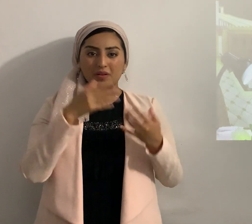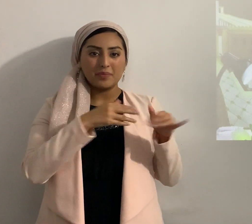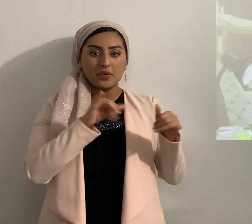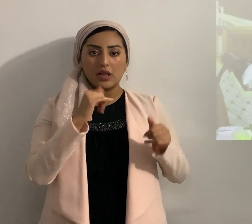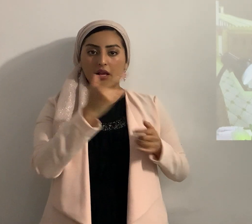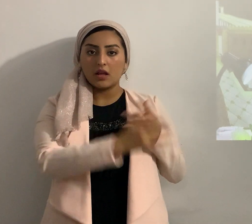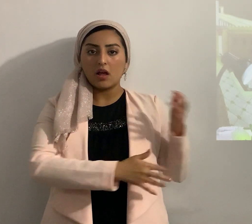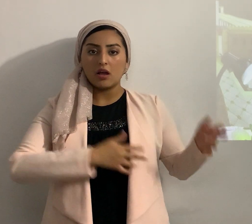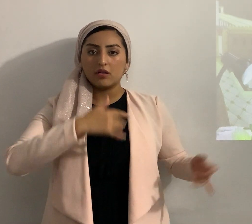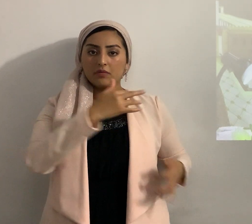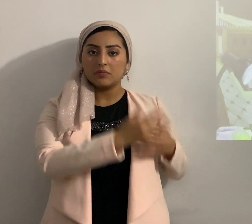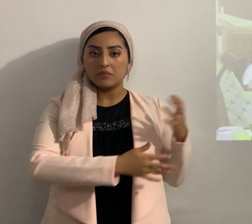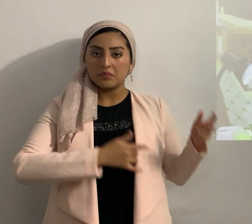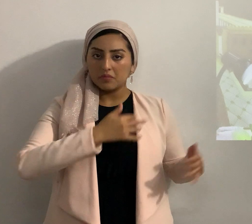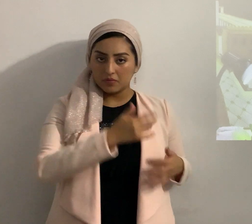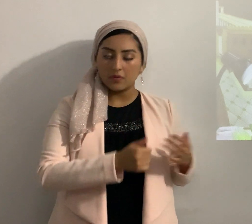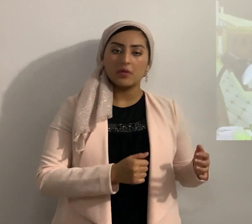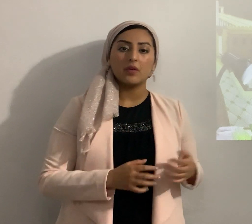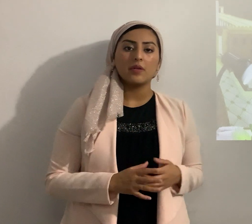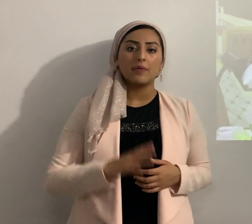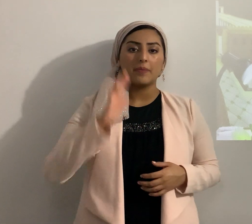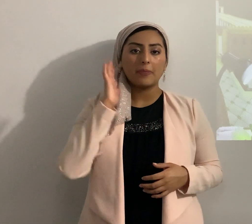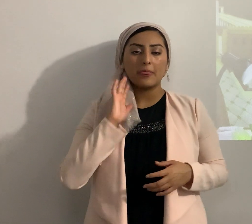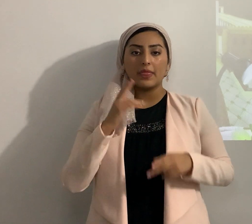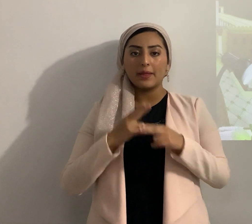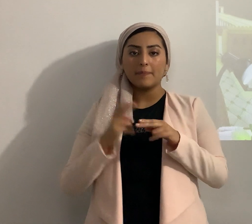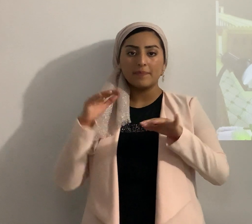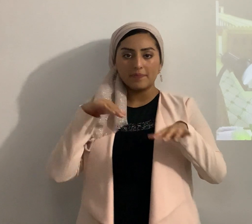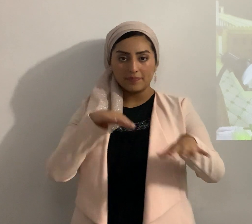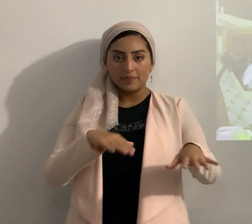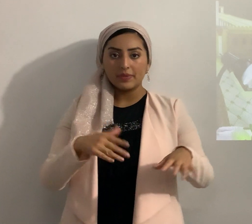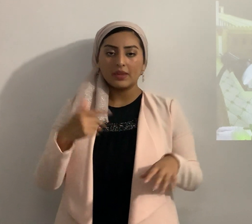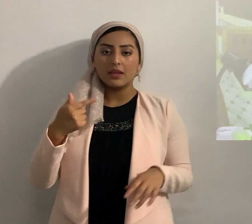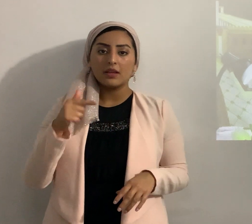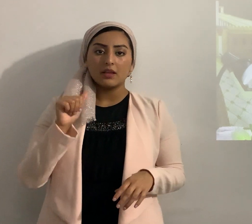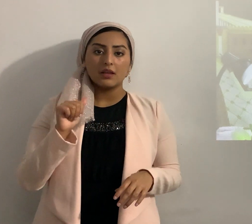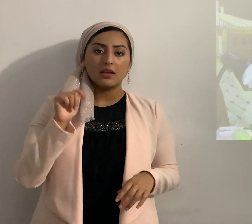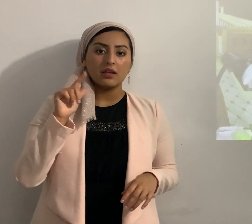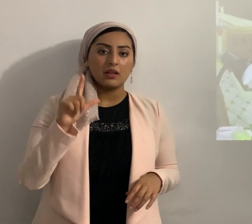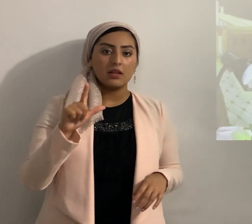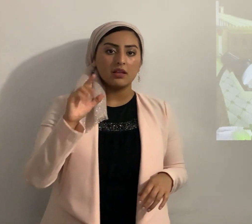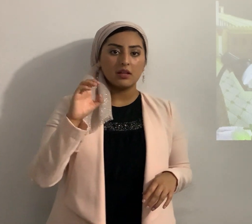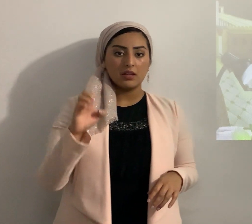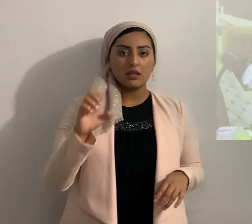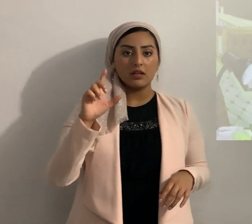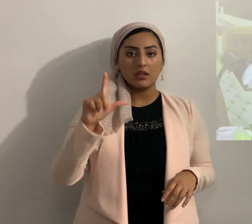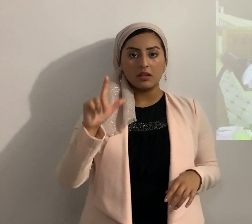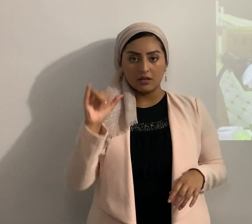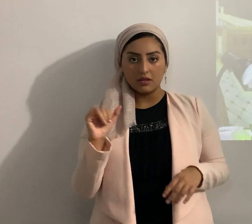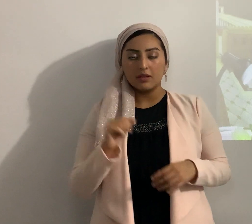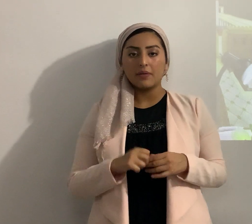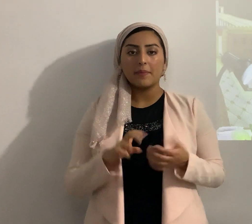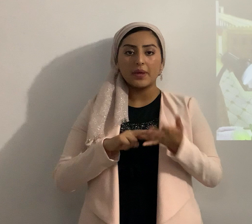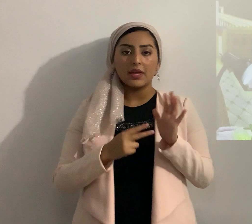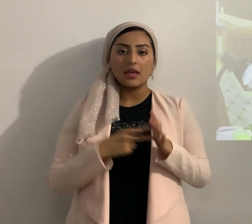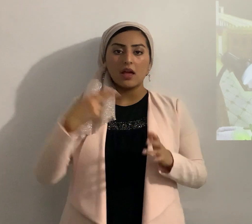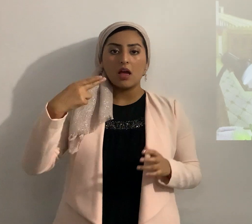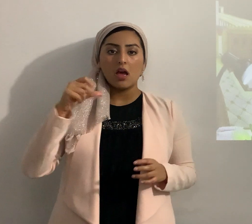ese es el antiguo nombre del mar de Galilea y Sineret significa arpa arpa, por si gustan